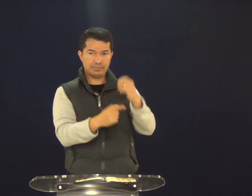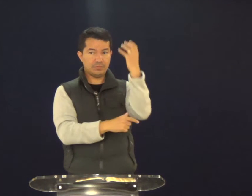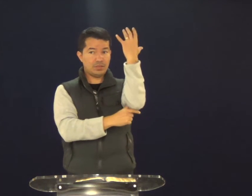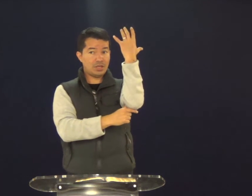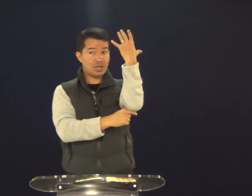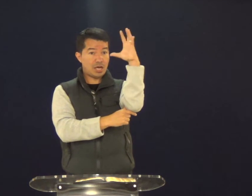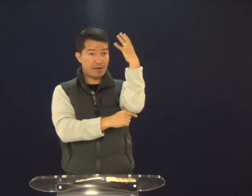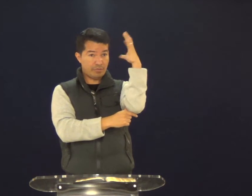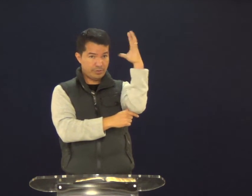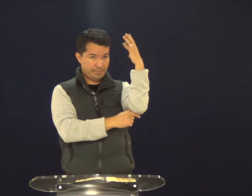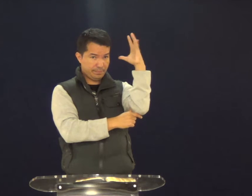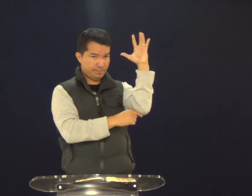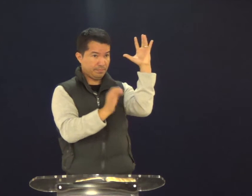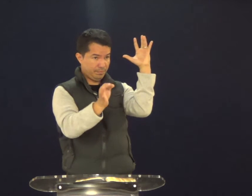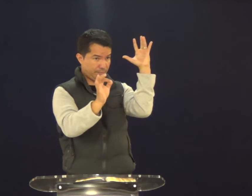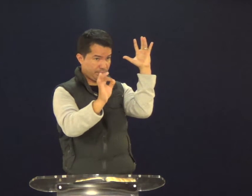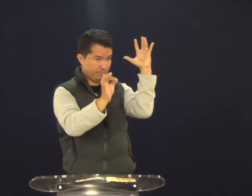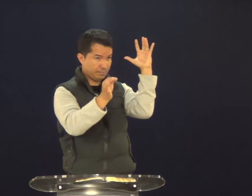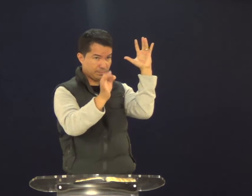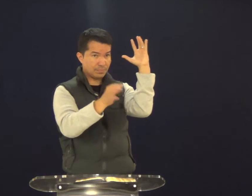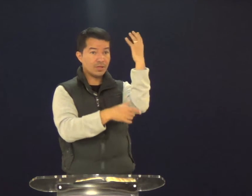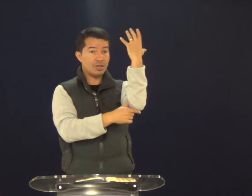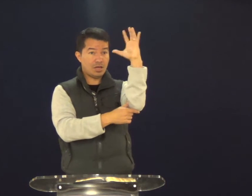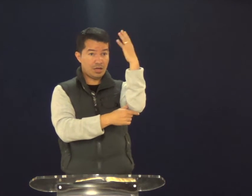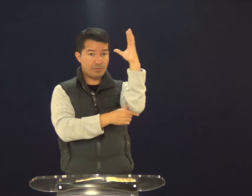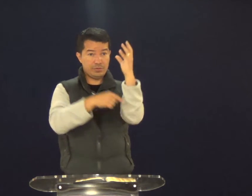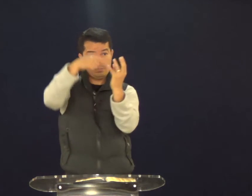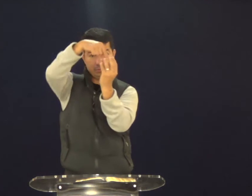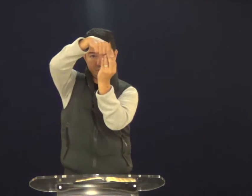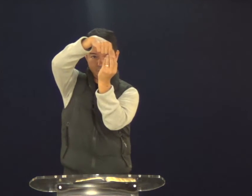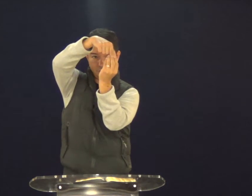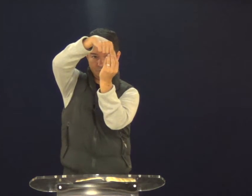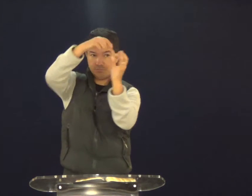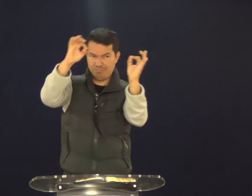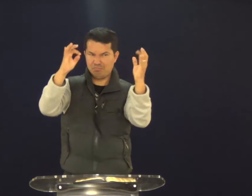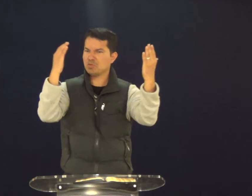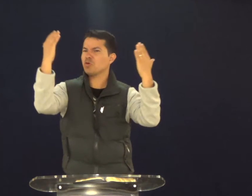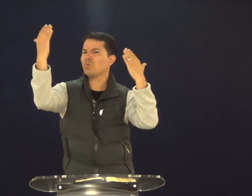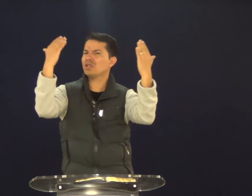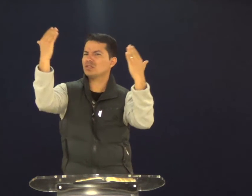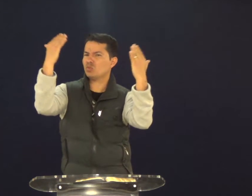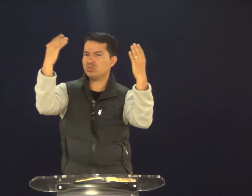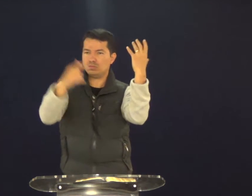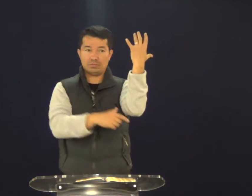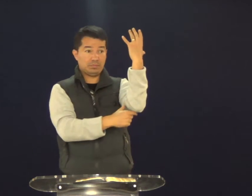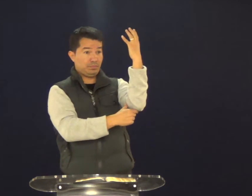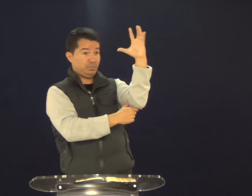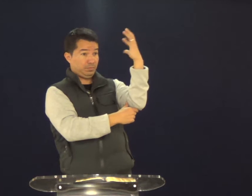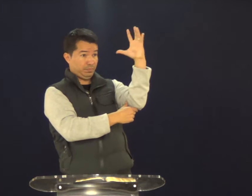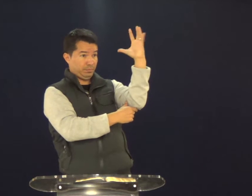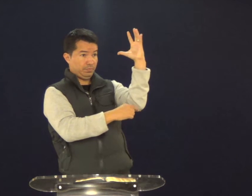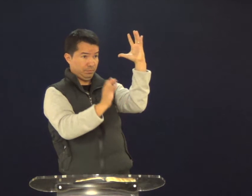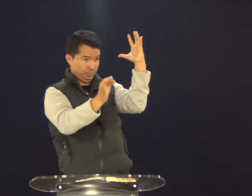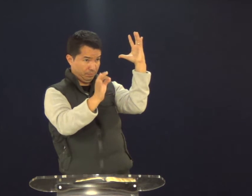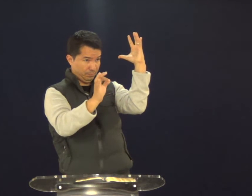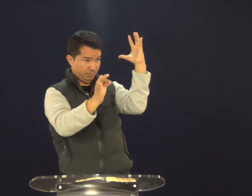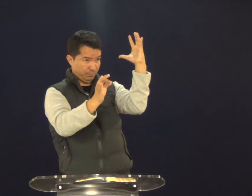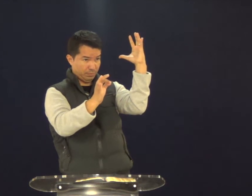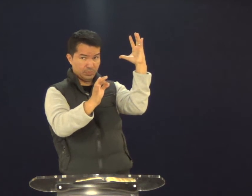Nós aqui somos árvores, certo? Somos árvores, ok? Figueiras, é uma comparação. Somos